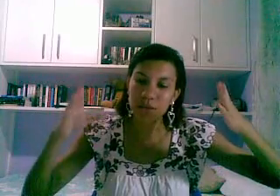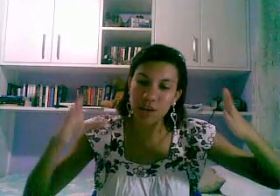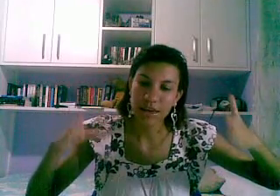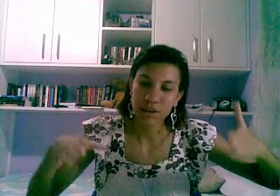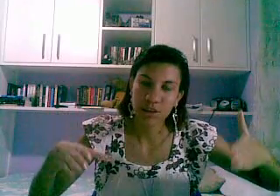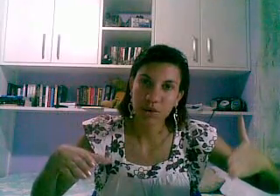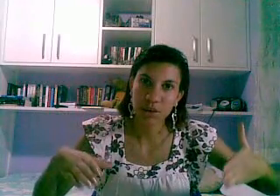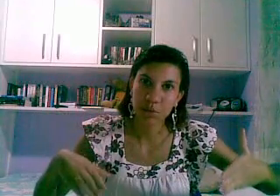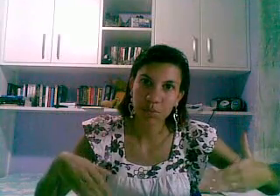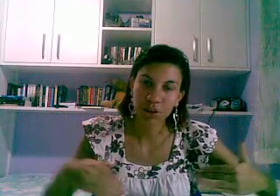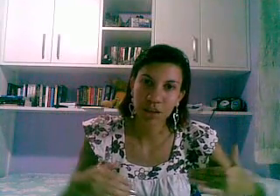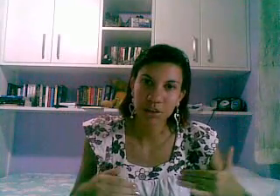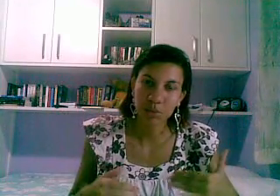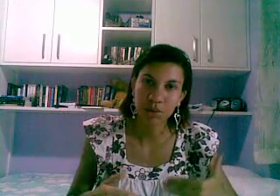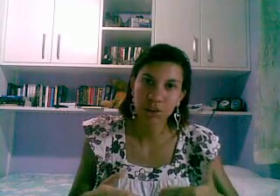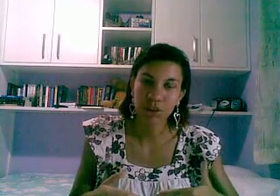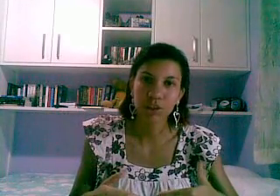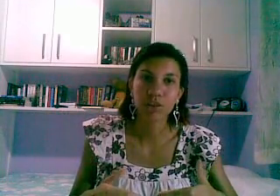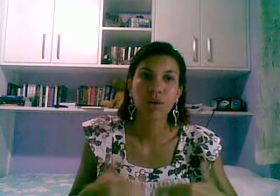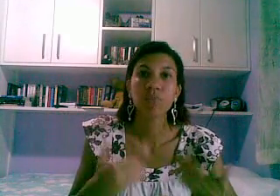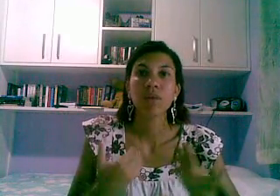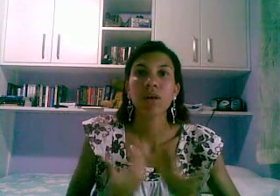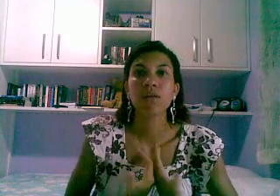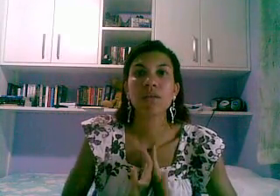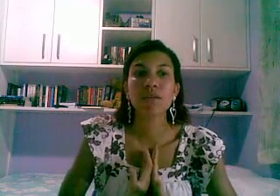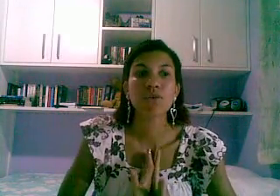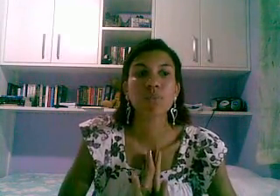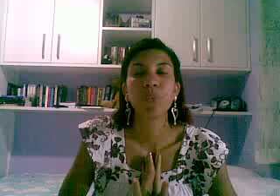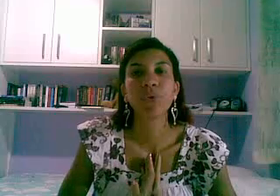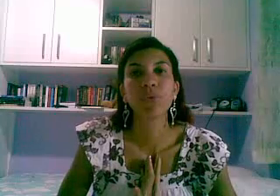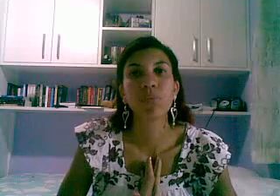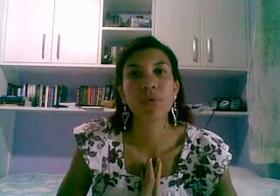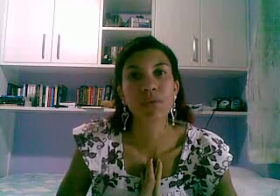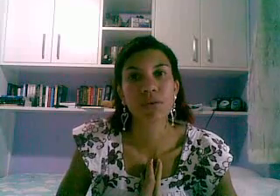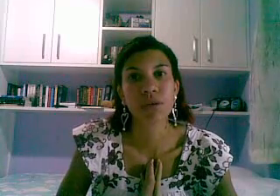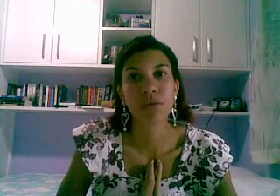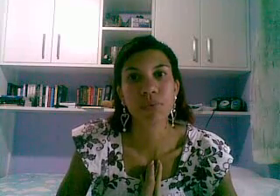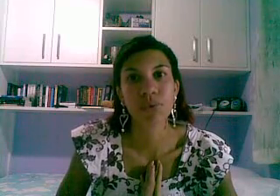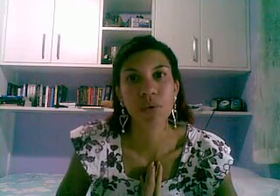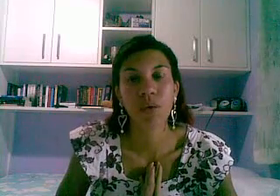leiam as regras, tá todas postadas bonitinhas eu desejo muito boa sorte pessoal